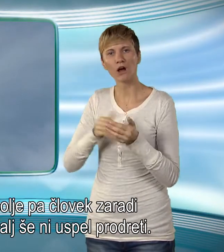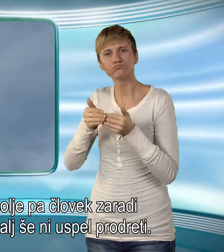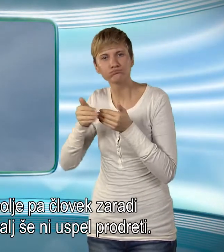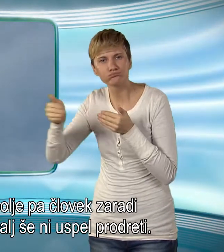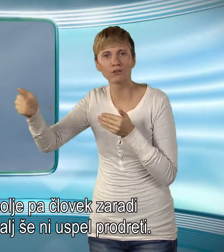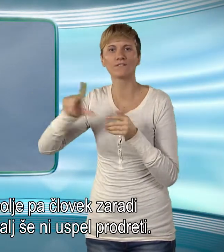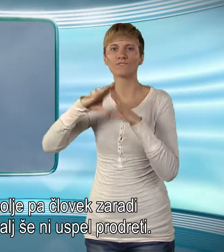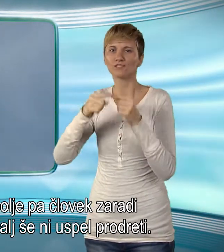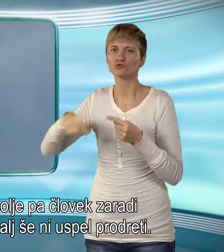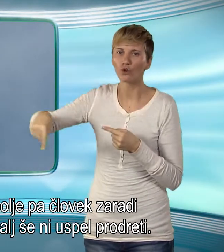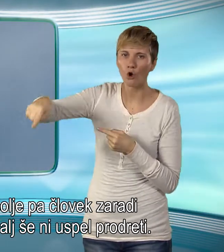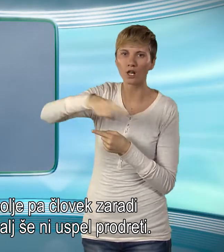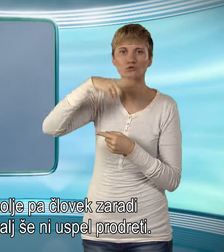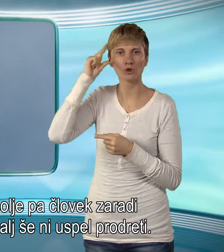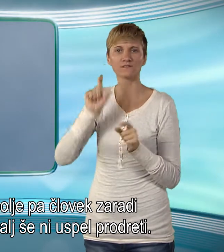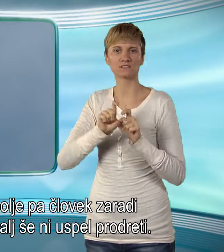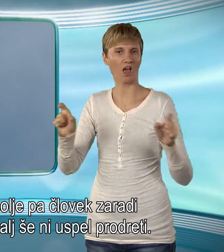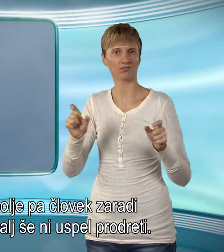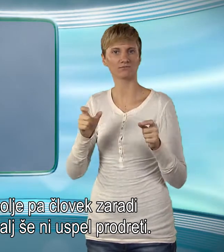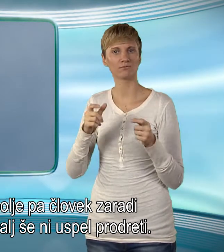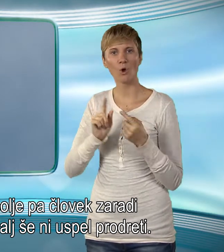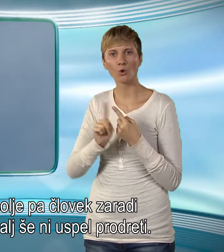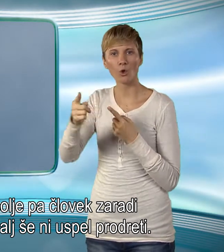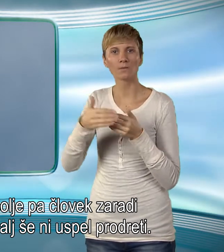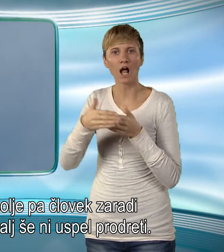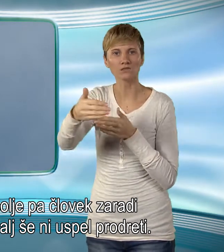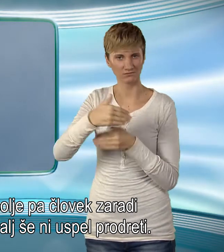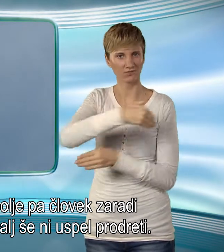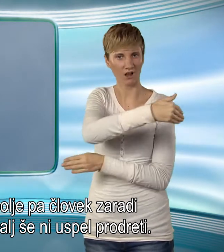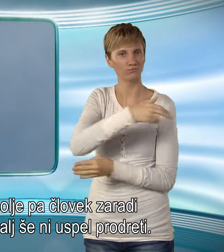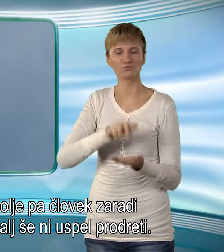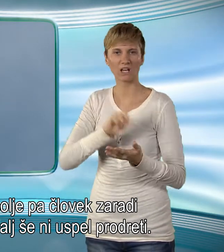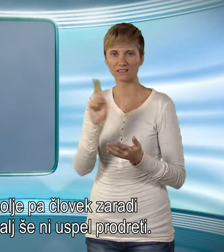Globje v vesolje pa človek zaradi ogromnih razdal še ni uspev prodreti.